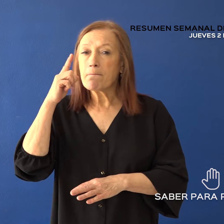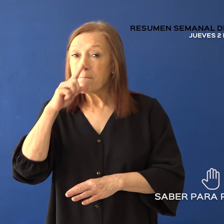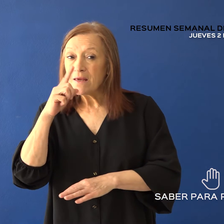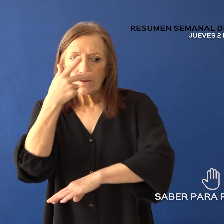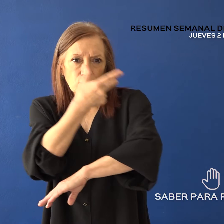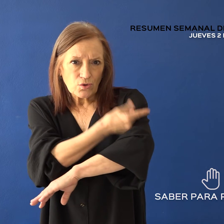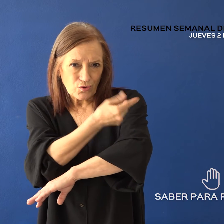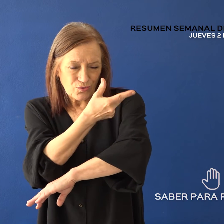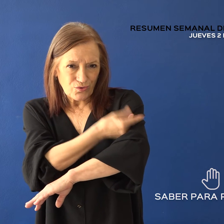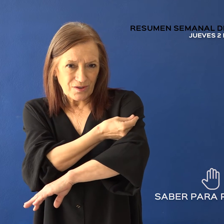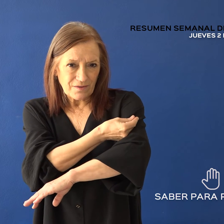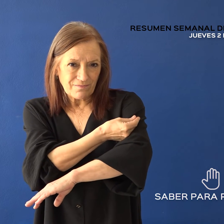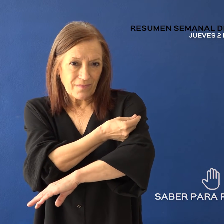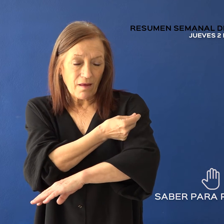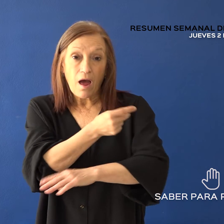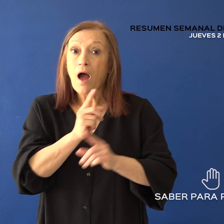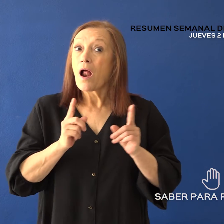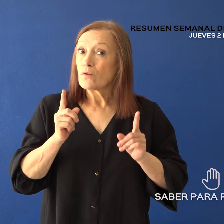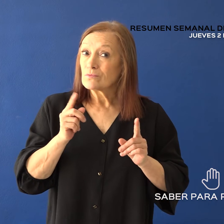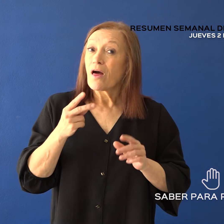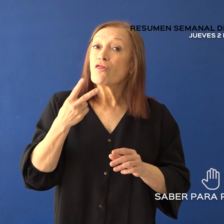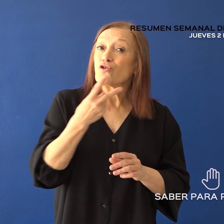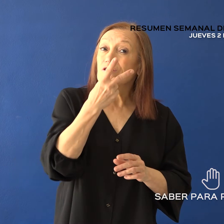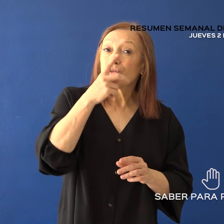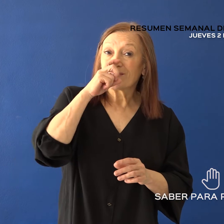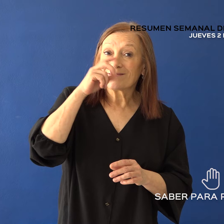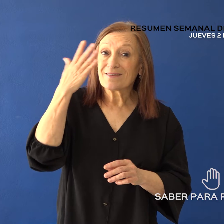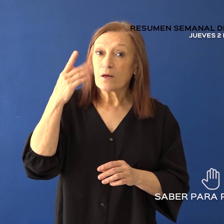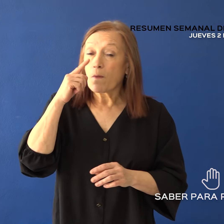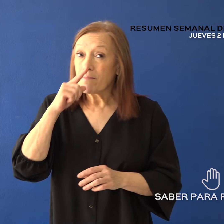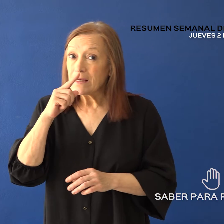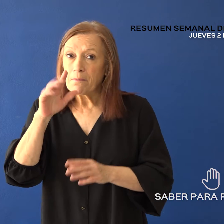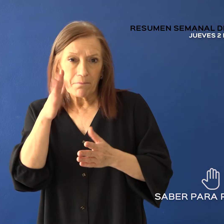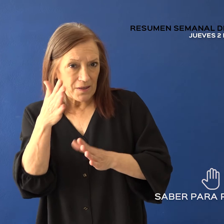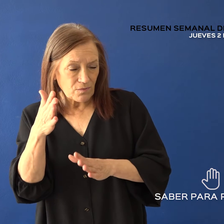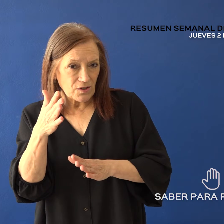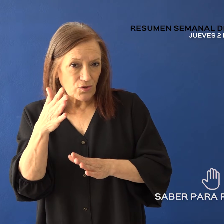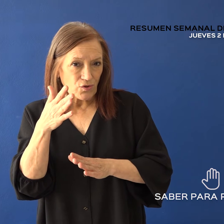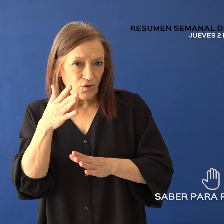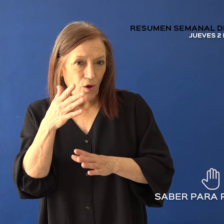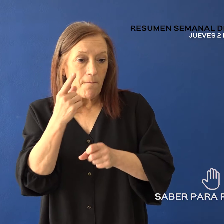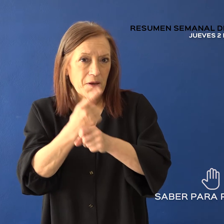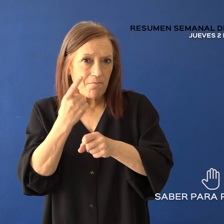aplicadas, de las cuales 275.000 aproximadamente son primeras dosis.